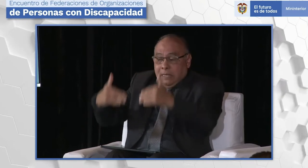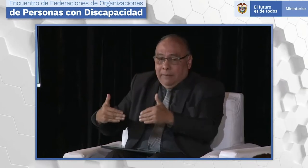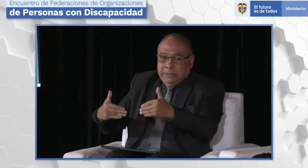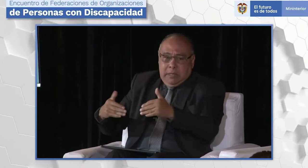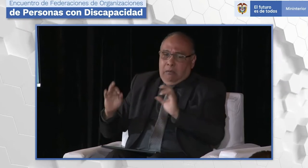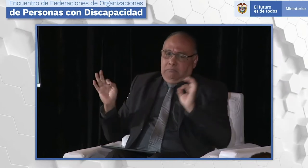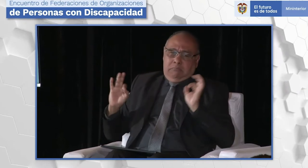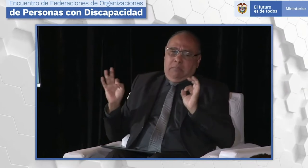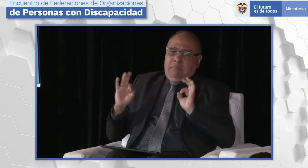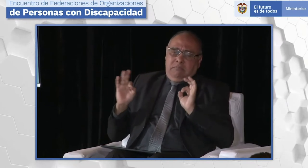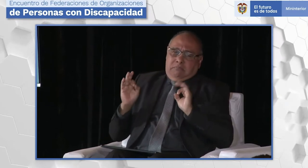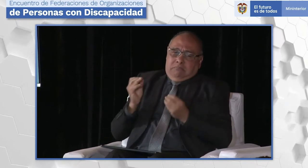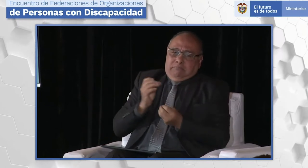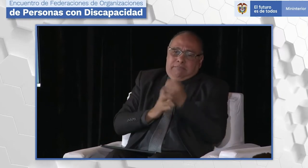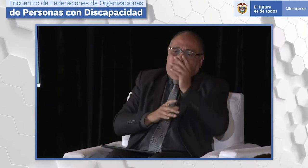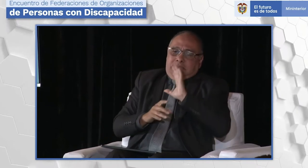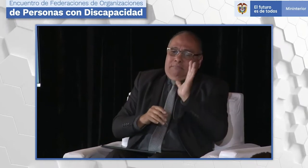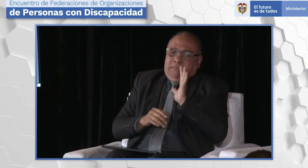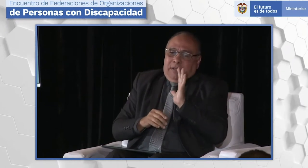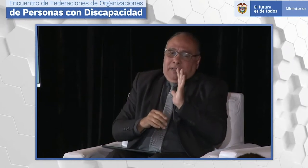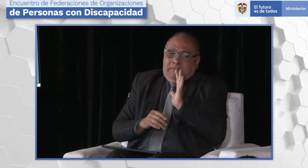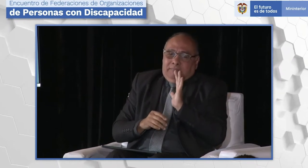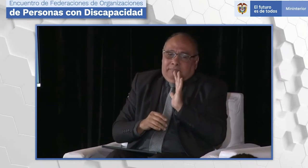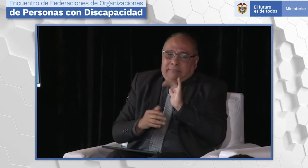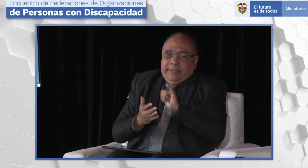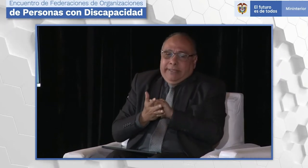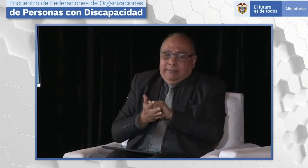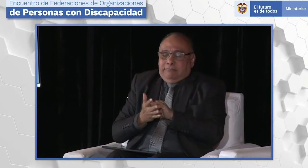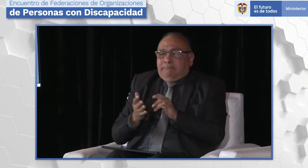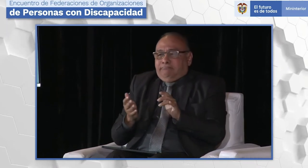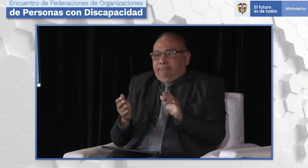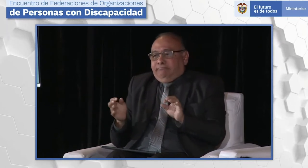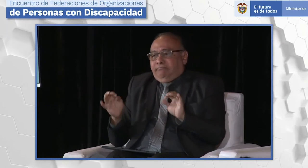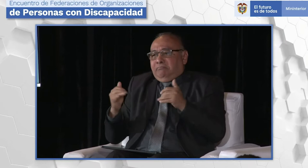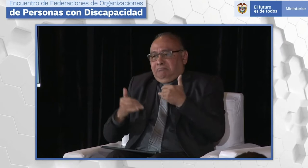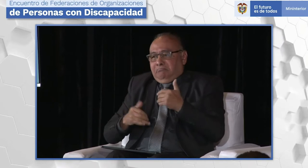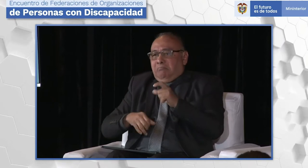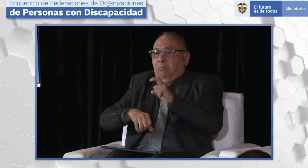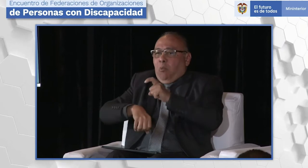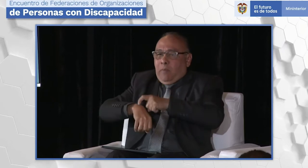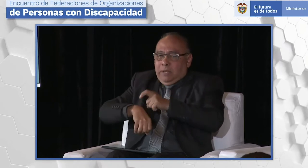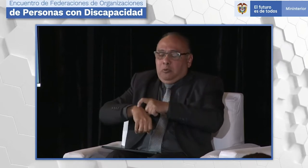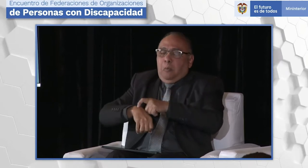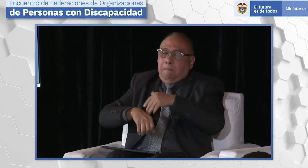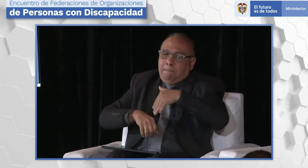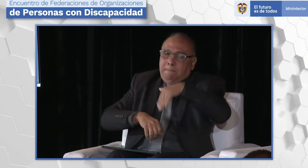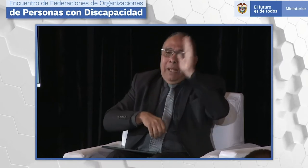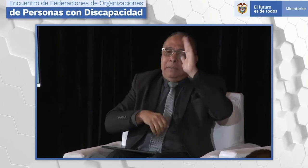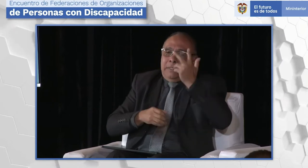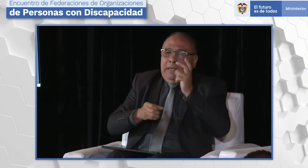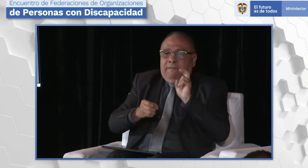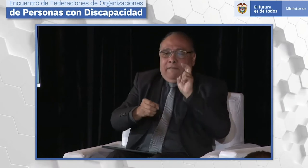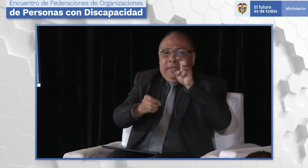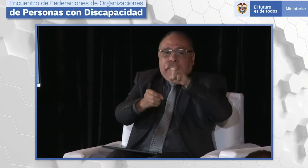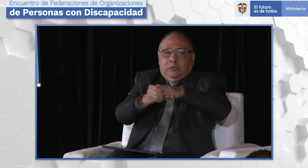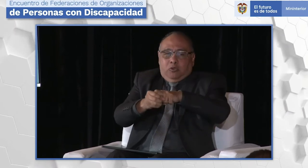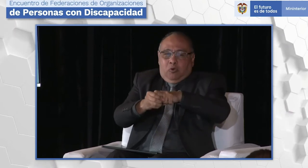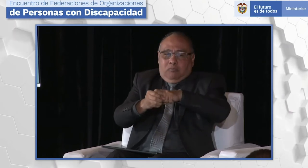una confederación nacional de Colombia, hablada desde las personas sordas, no lo hay. Solamente tenemos la federación. En este momento,